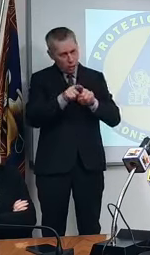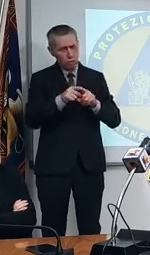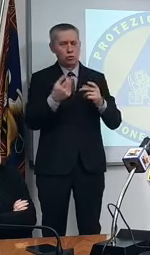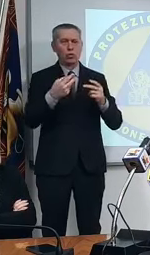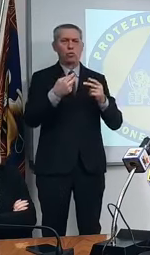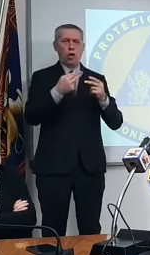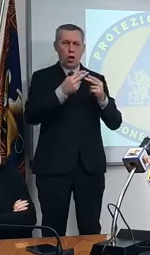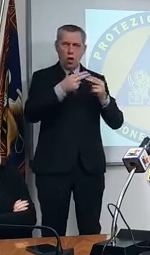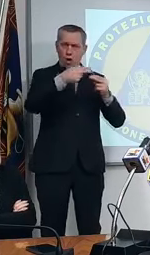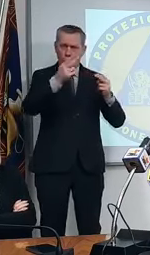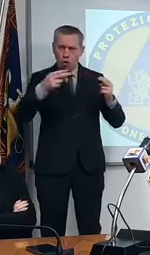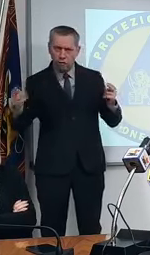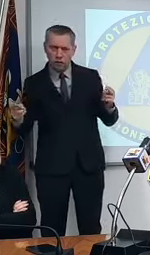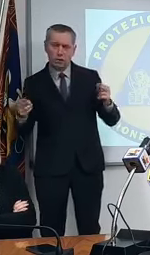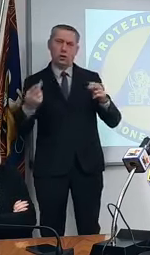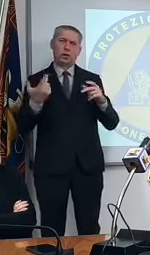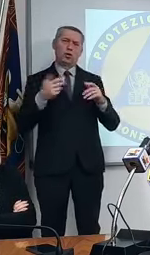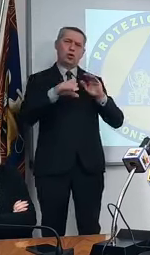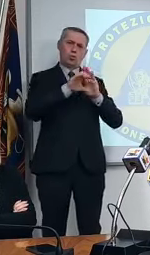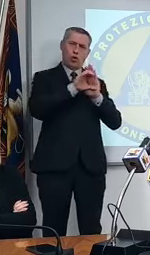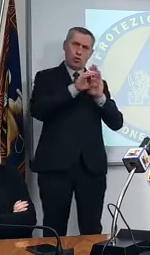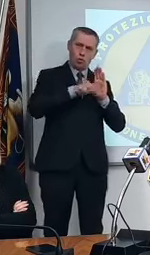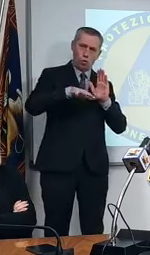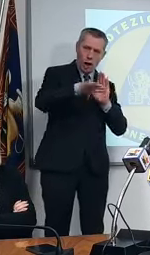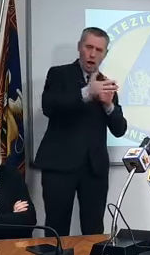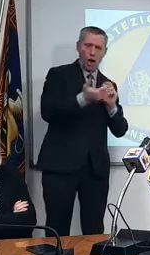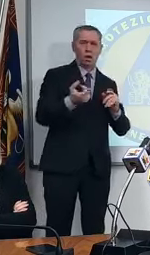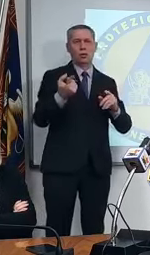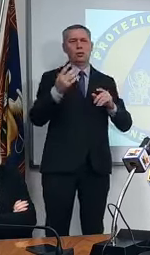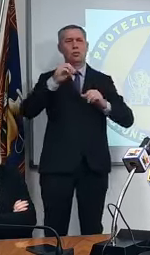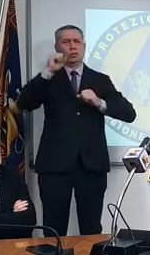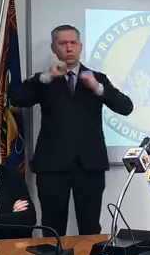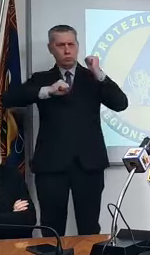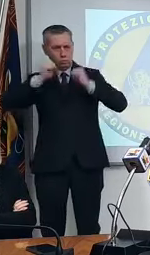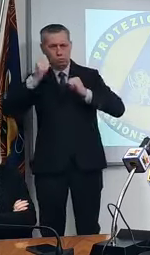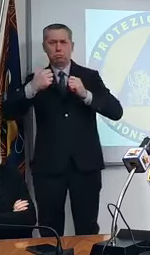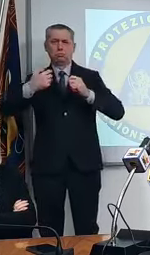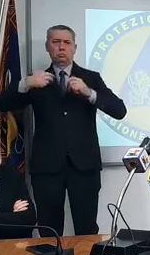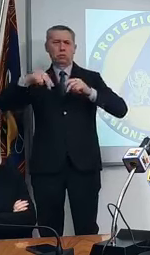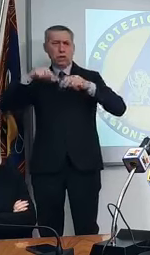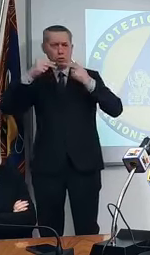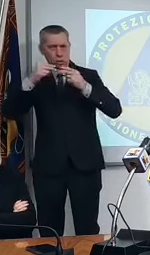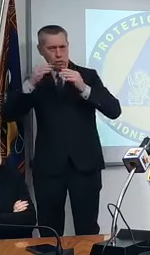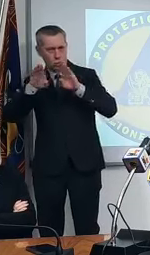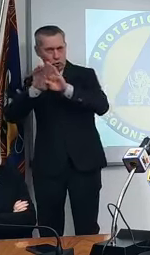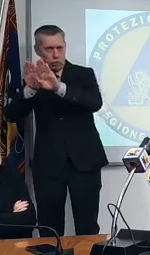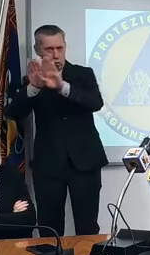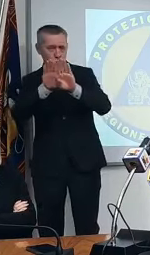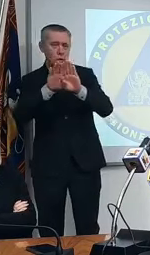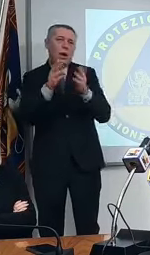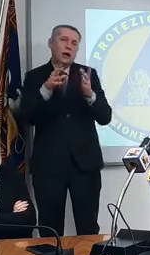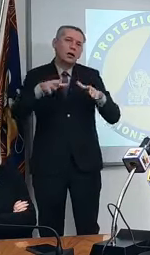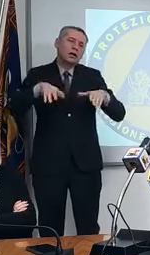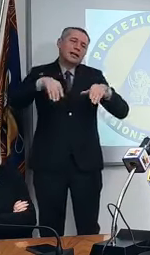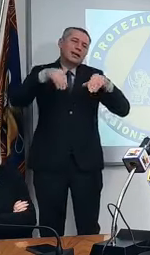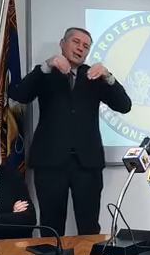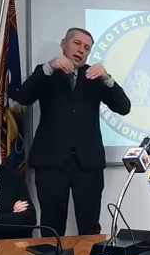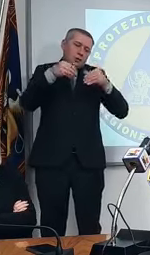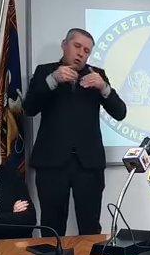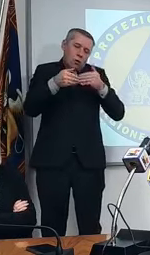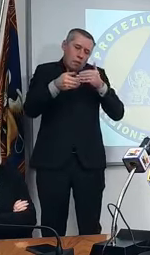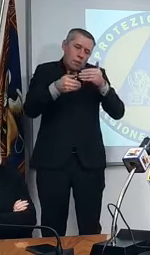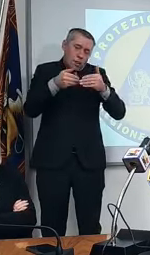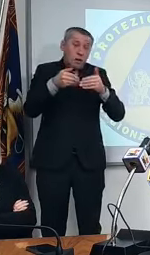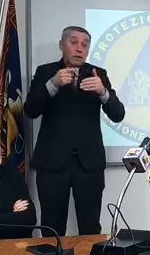ricordare abbiamo ancora i ristoranti e i bar chiusi eccetera però abbiamo già iniziato con un percorso se fra una